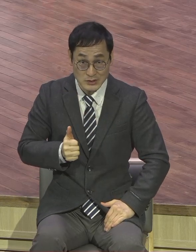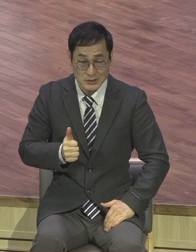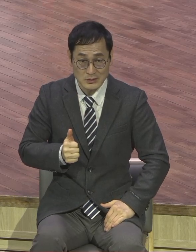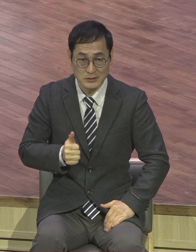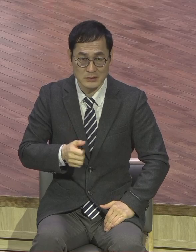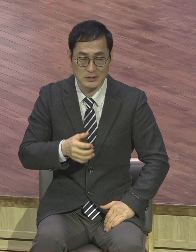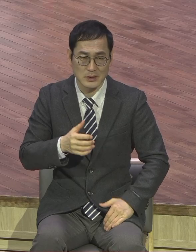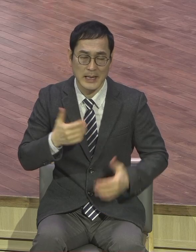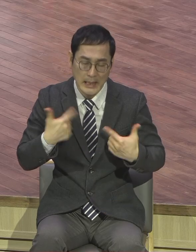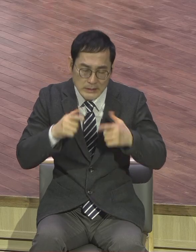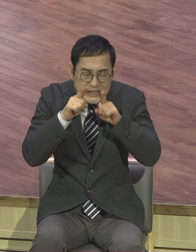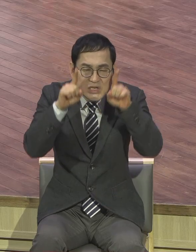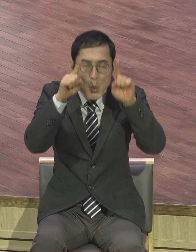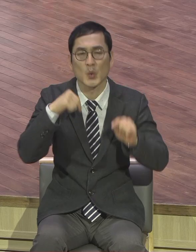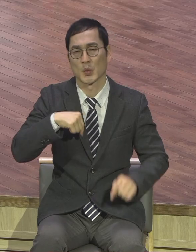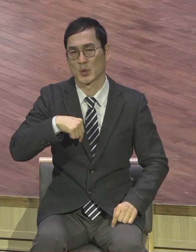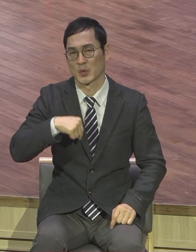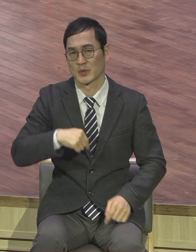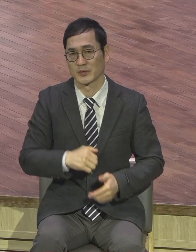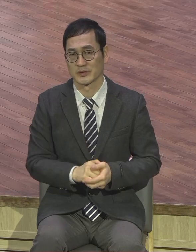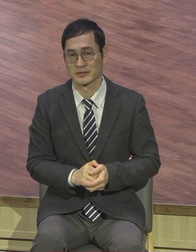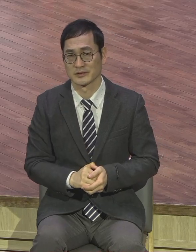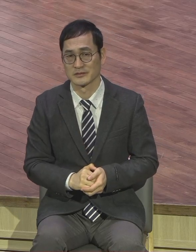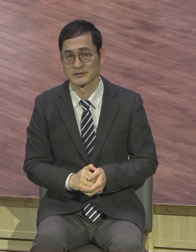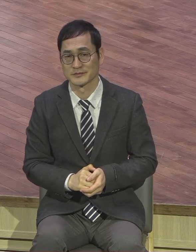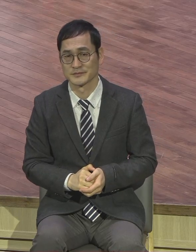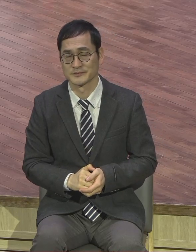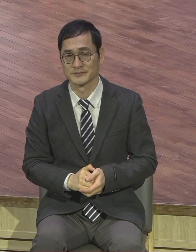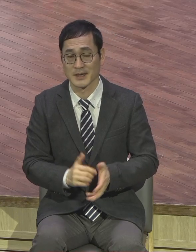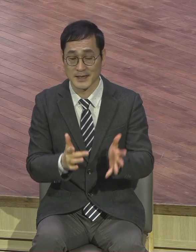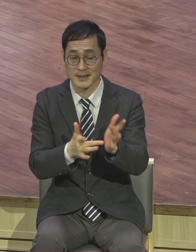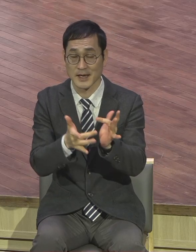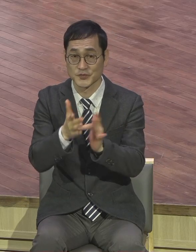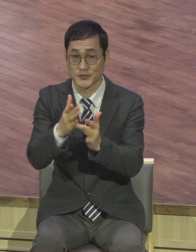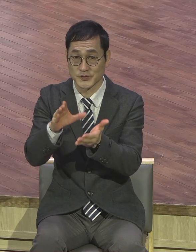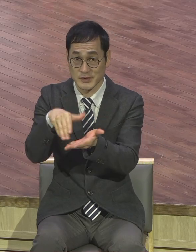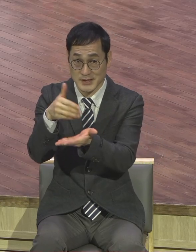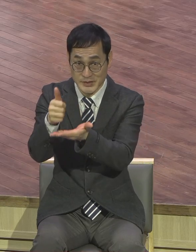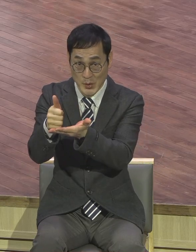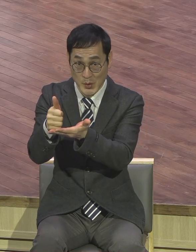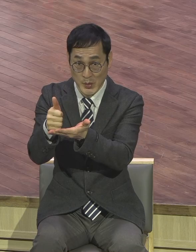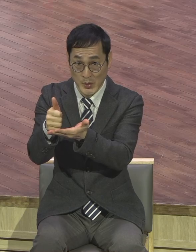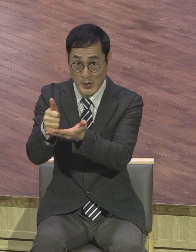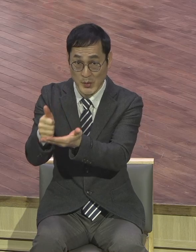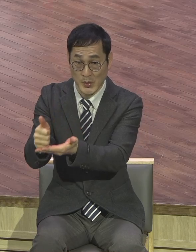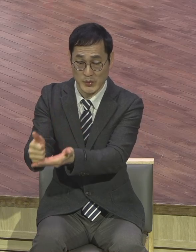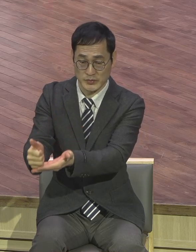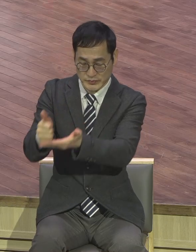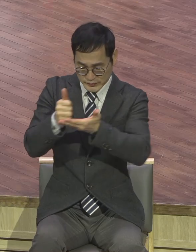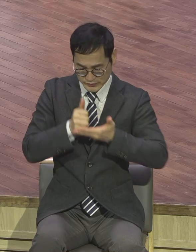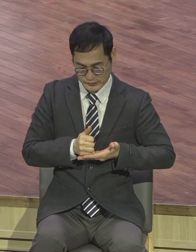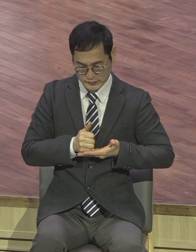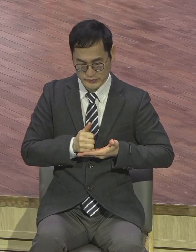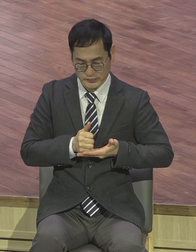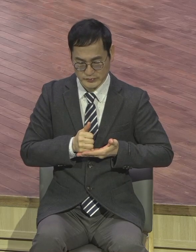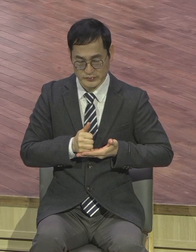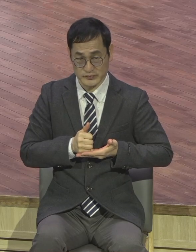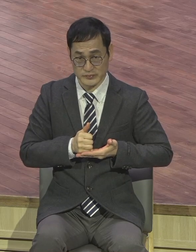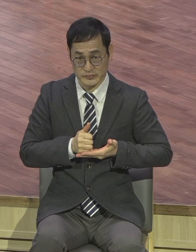그러니까 쉽게 말해서 예수 그리스도를 내 인생의 주인으로 모신 우리의